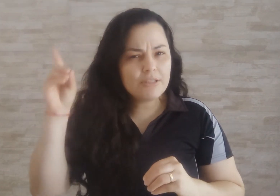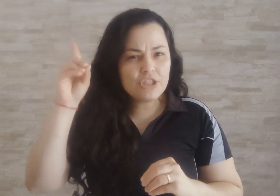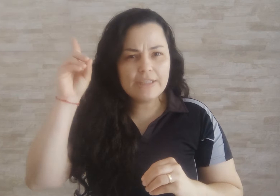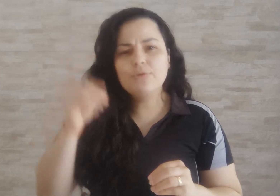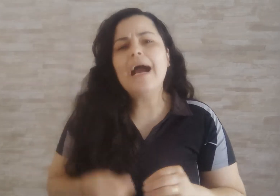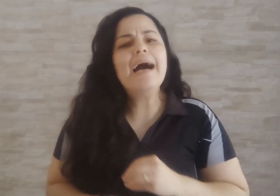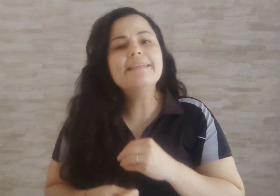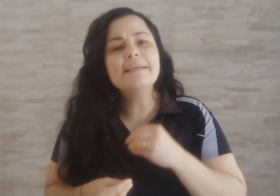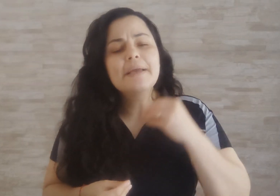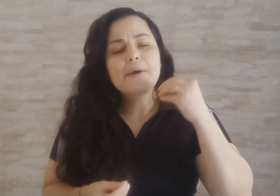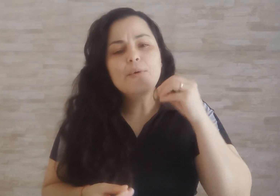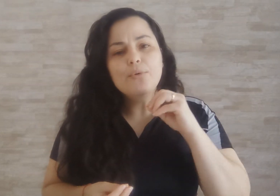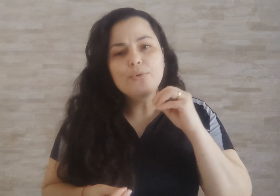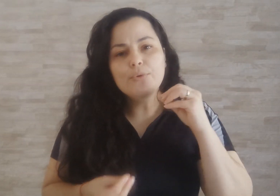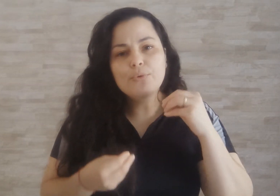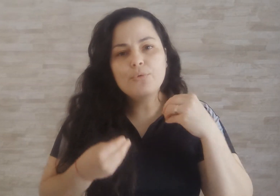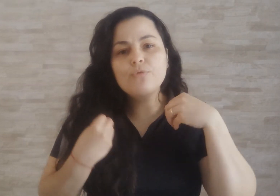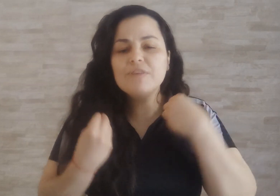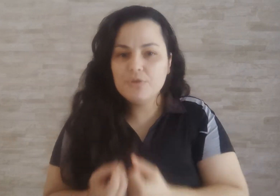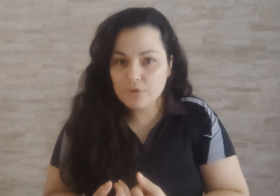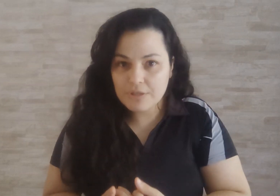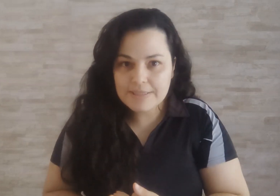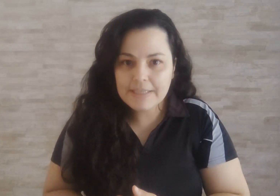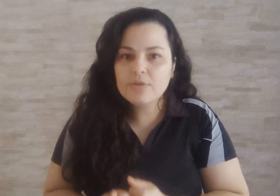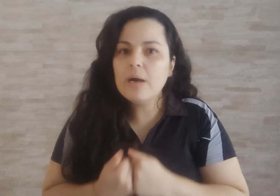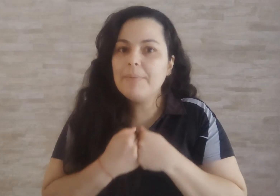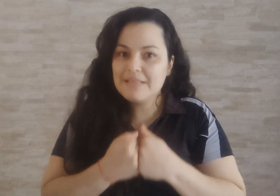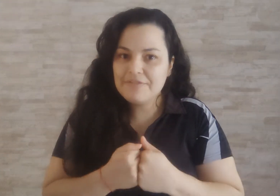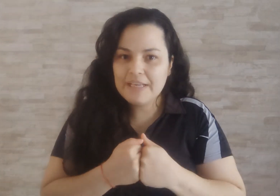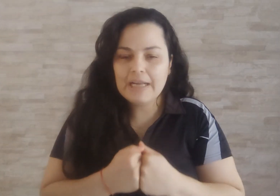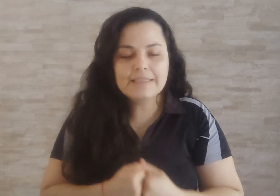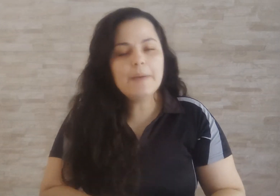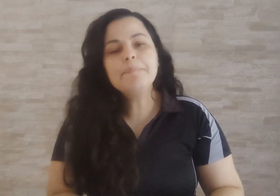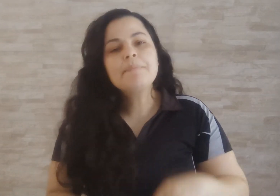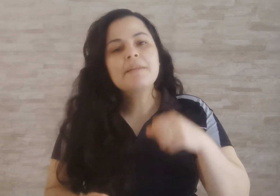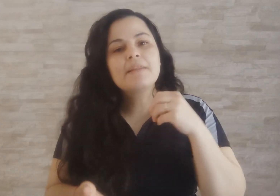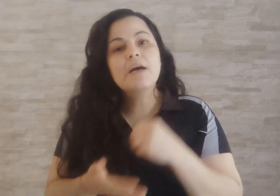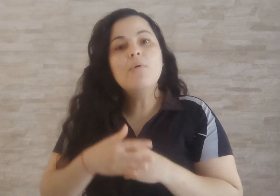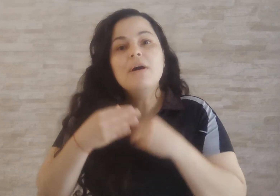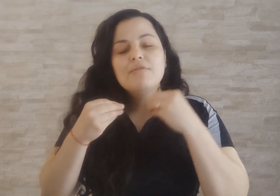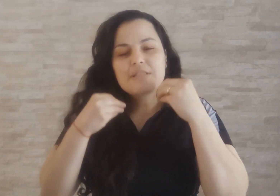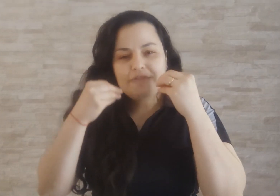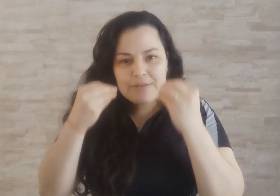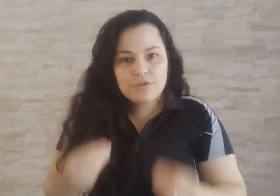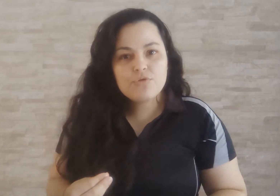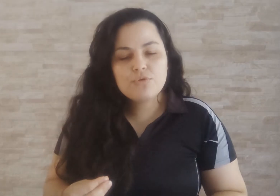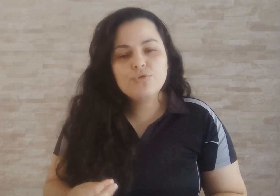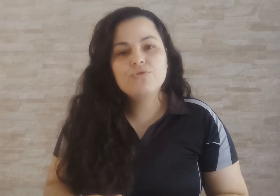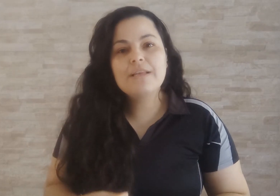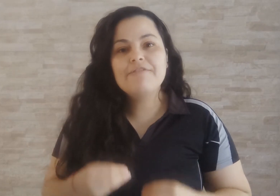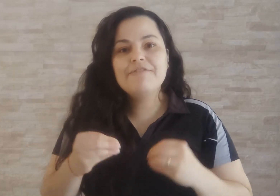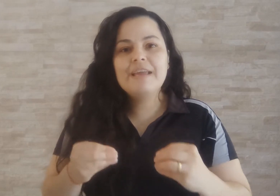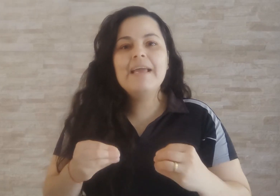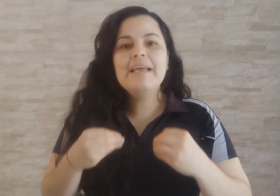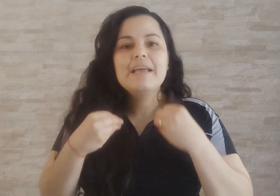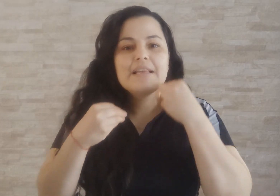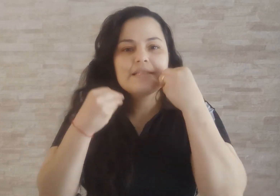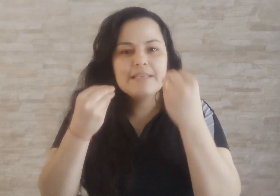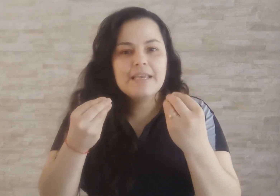posso deixar aqui no card o vídeo onde eu ensino lá pra você ficar, tá? Então, você faz os seus custos aí, vê se